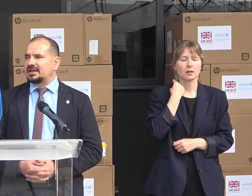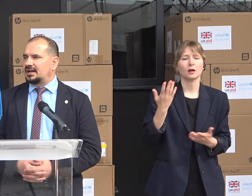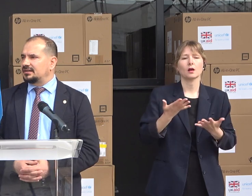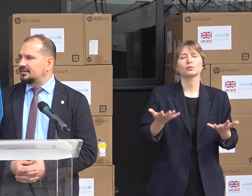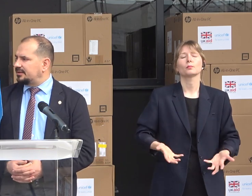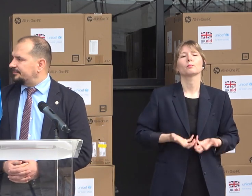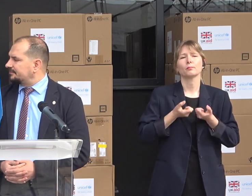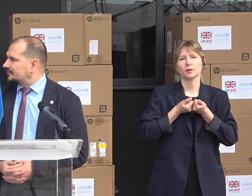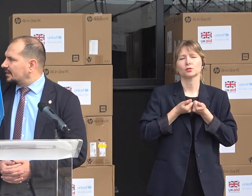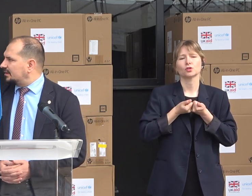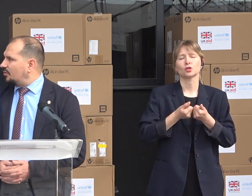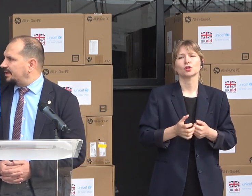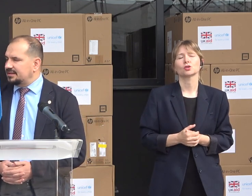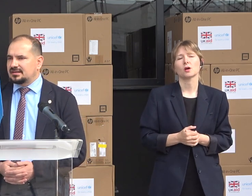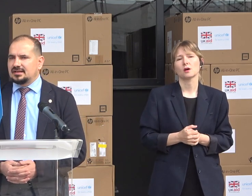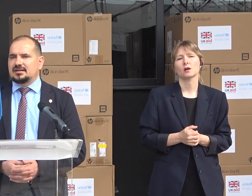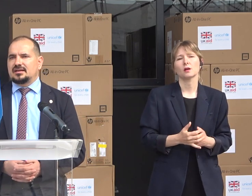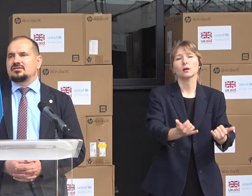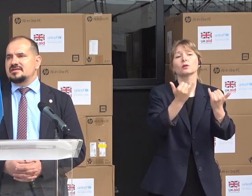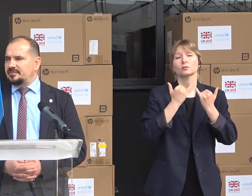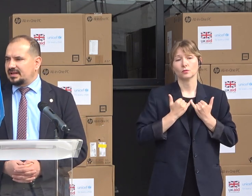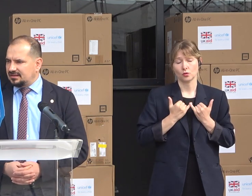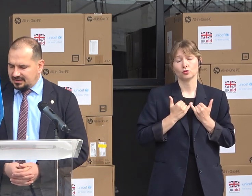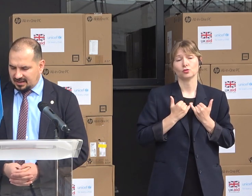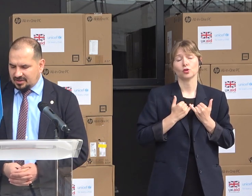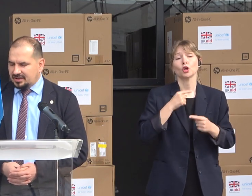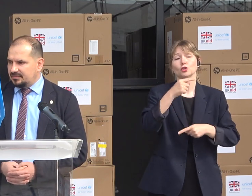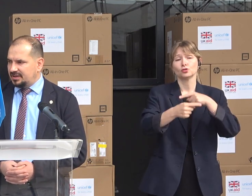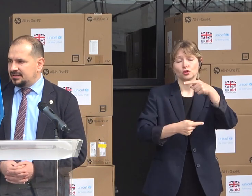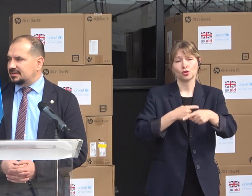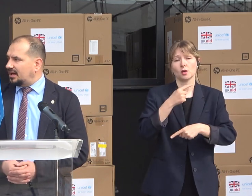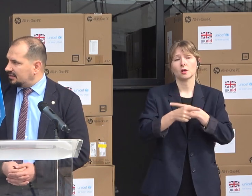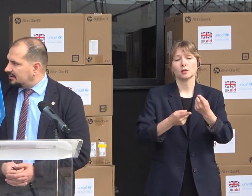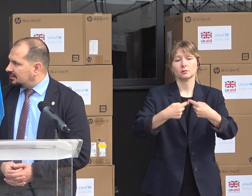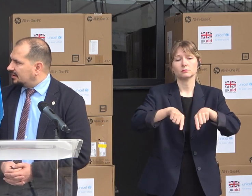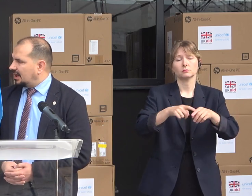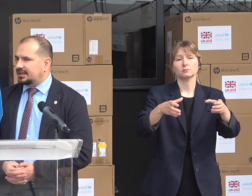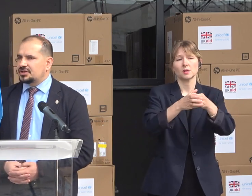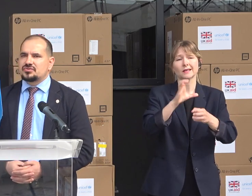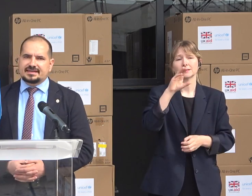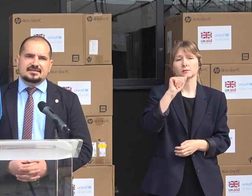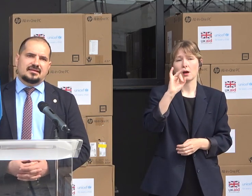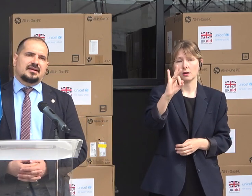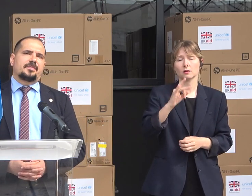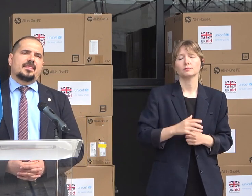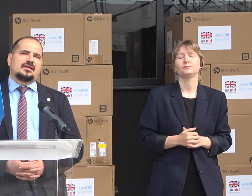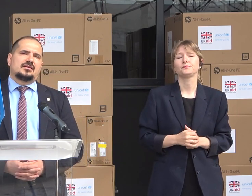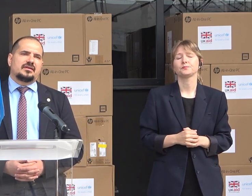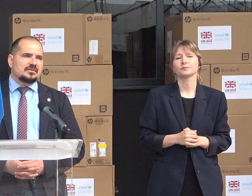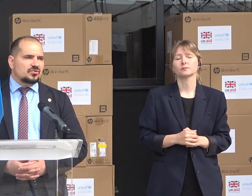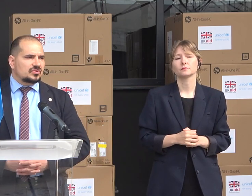pe care l-au oferit, inclusiv prin intermediul echipii STAR, care ne ajută să